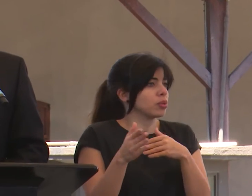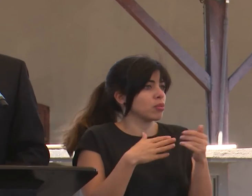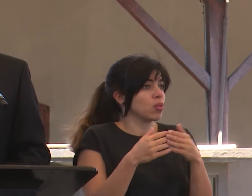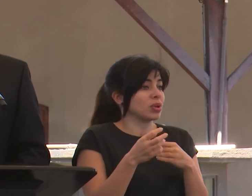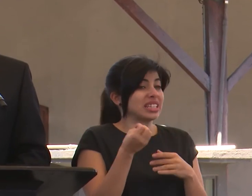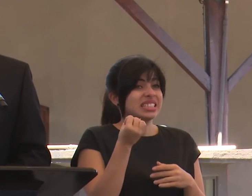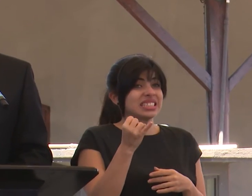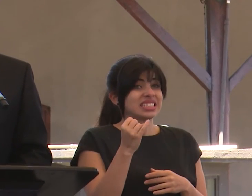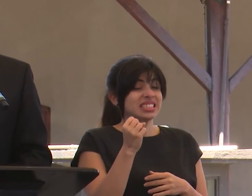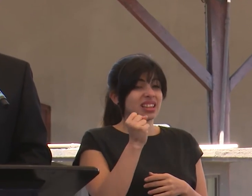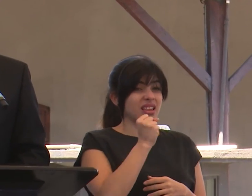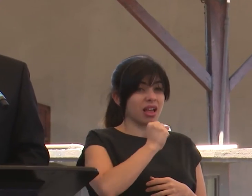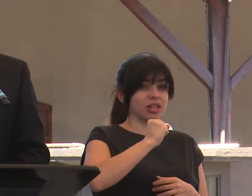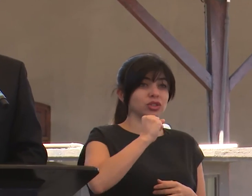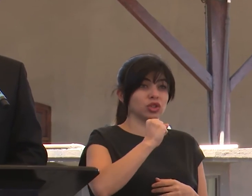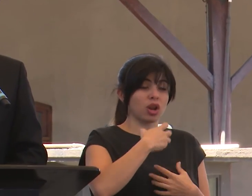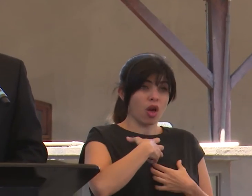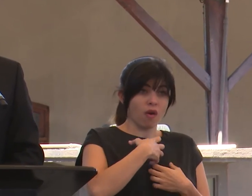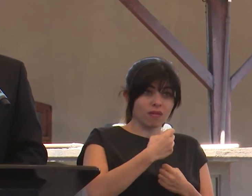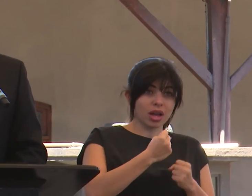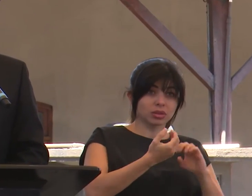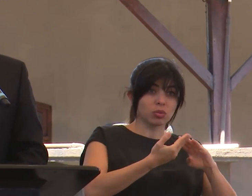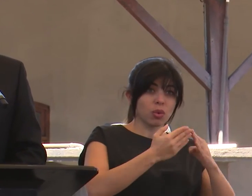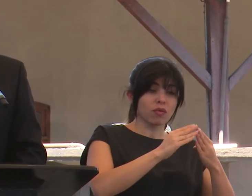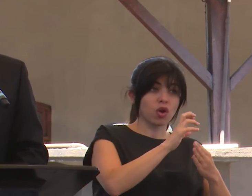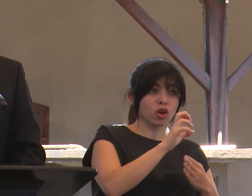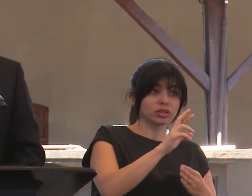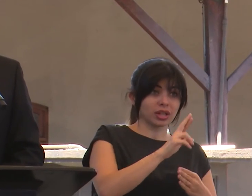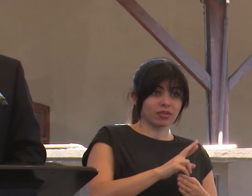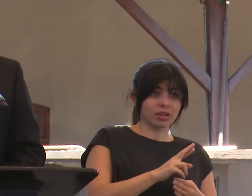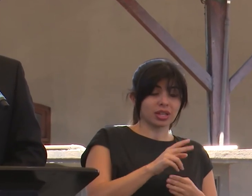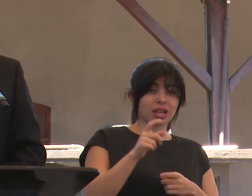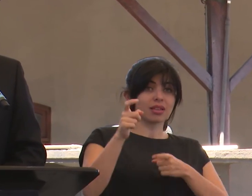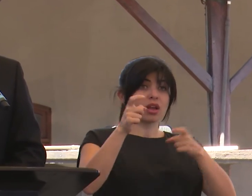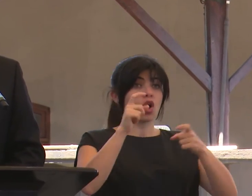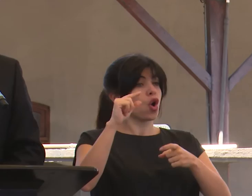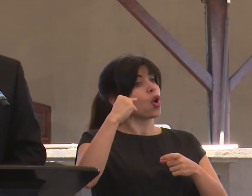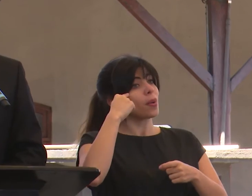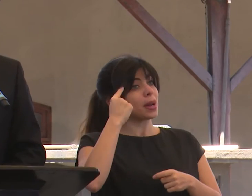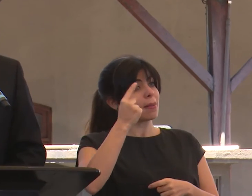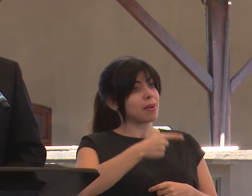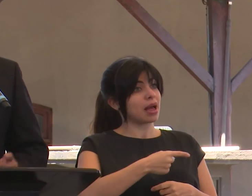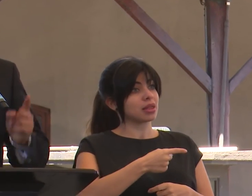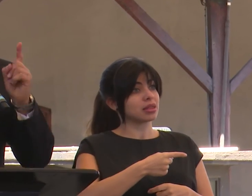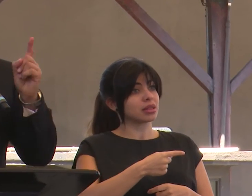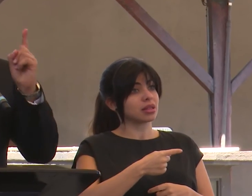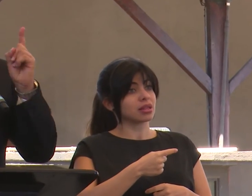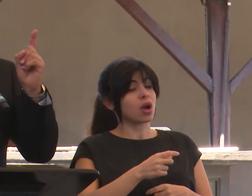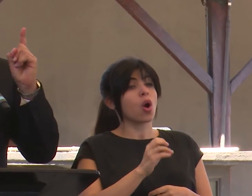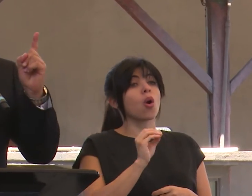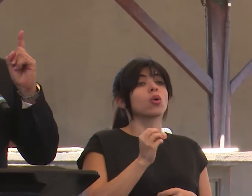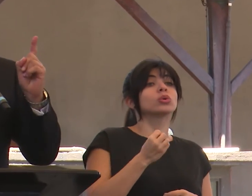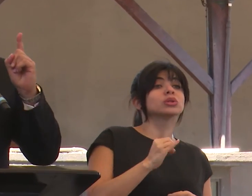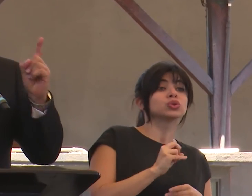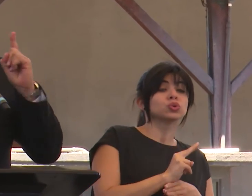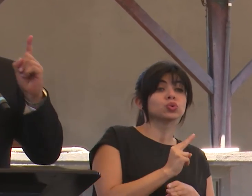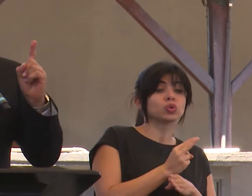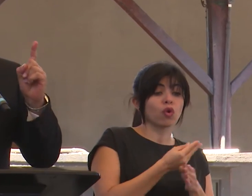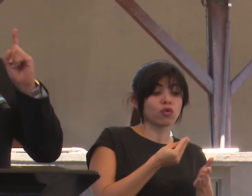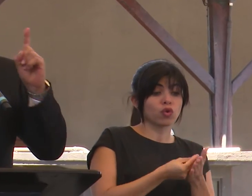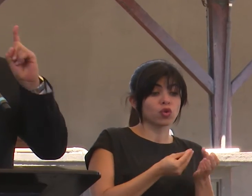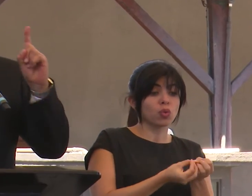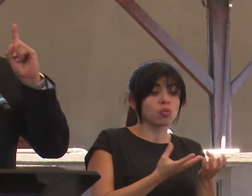que traicionando la fe del pueblo de Costa Rica en quienes les gobiernan y les mandan, o se utilizar los recursos